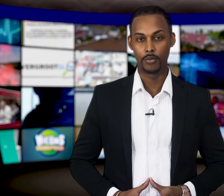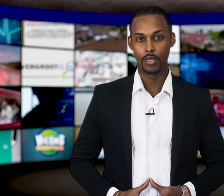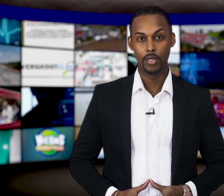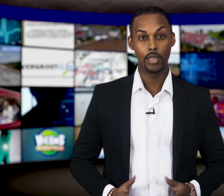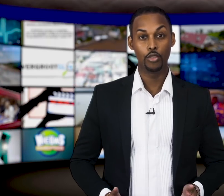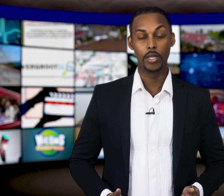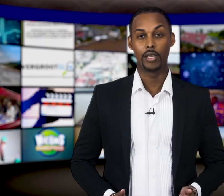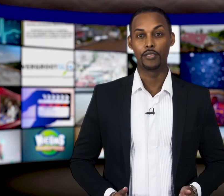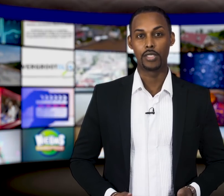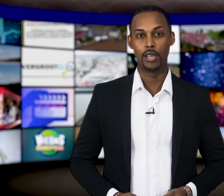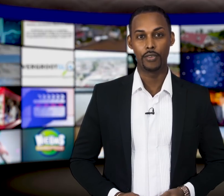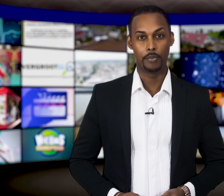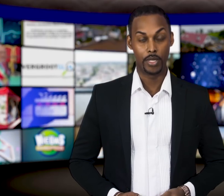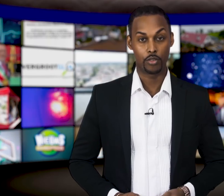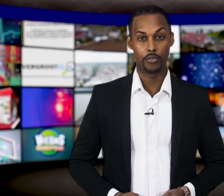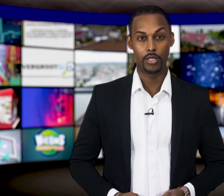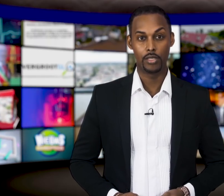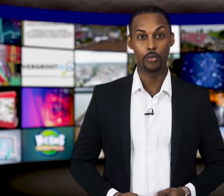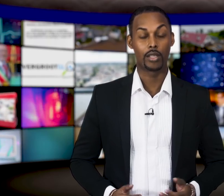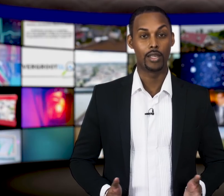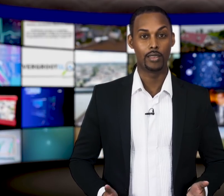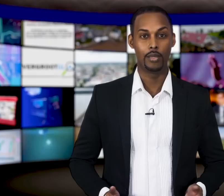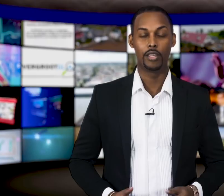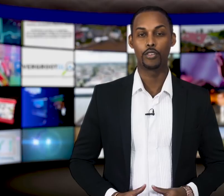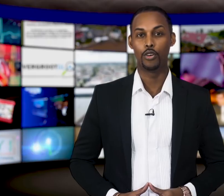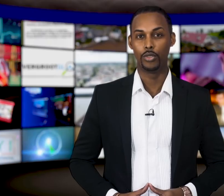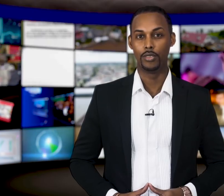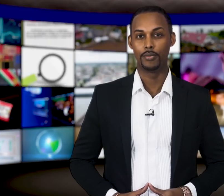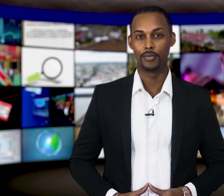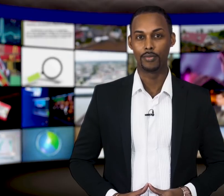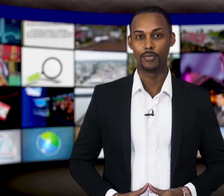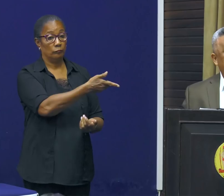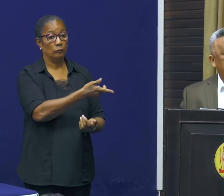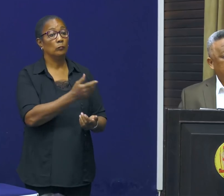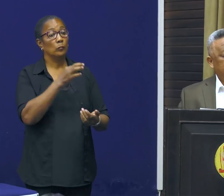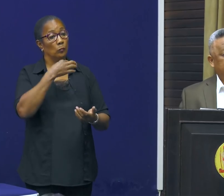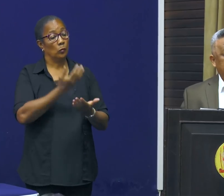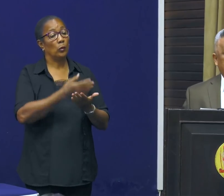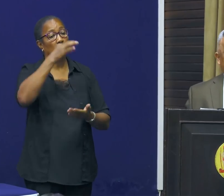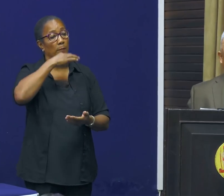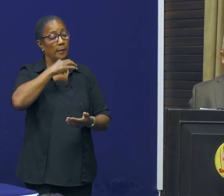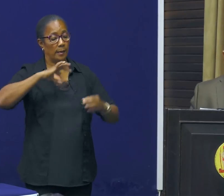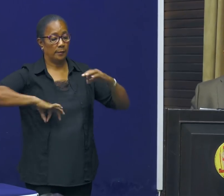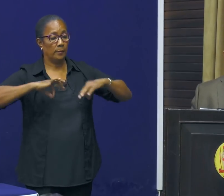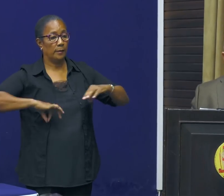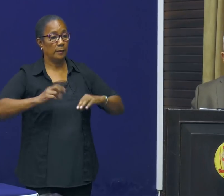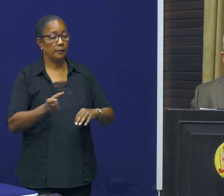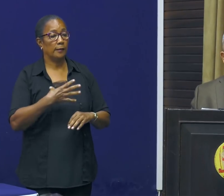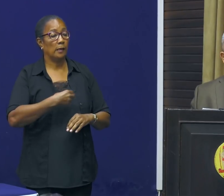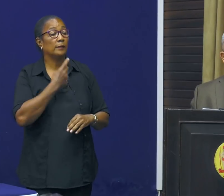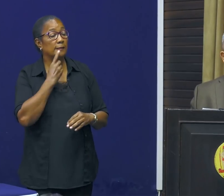voorkomen. Kijk u mee naar het verslag van de persconferentie, welke het team heeft gehouden. De minister heeft aangegeven,